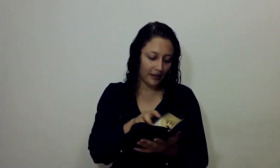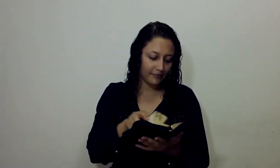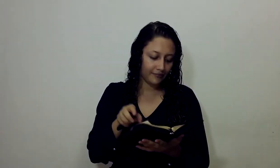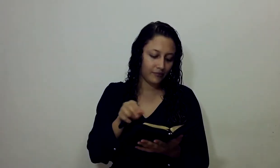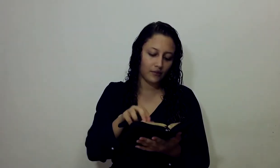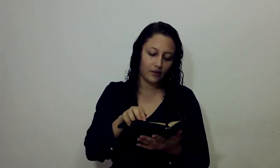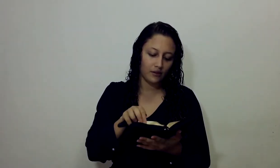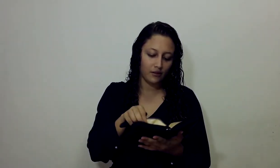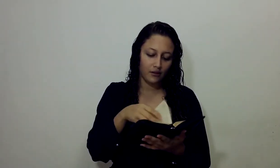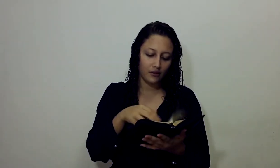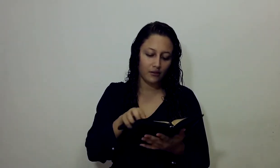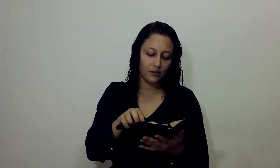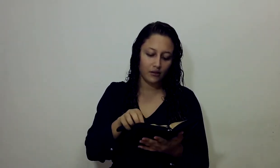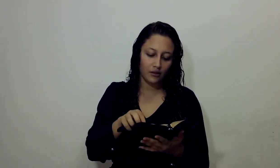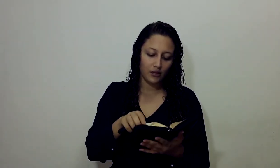Daniel